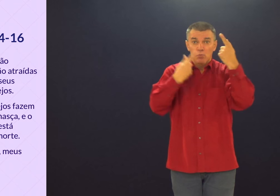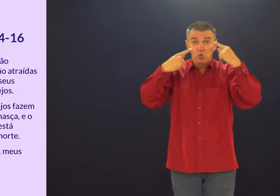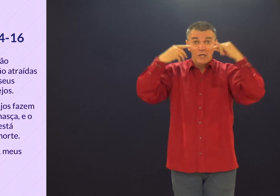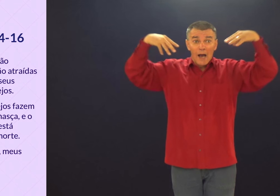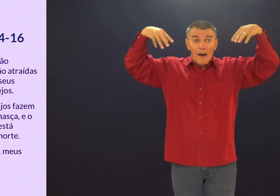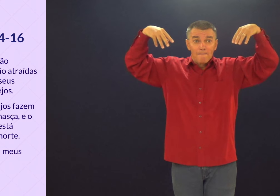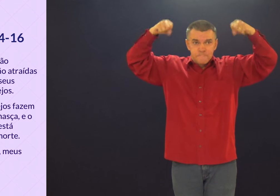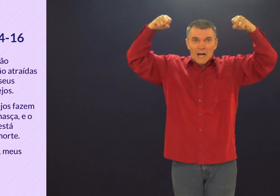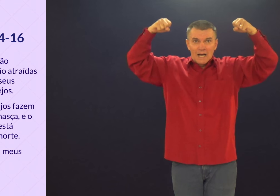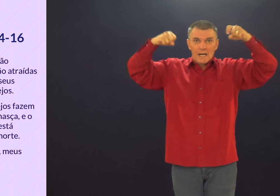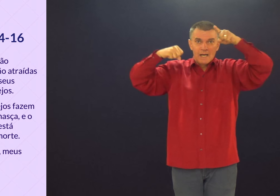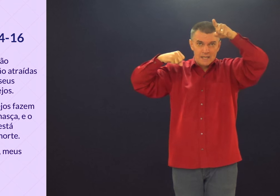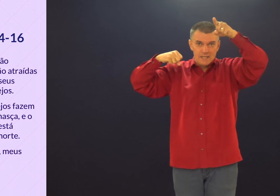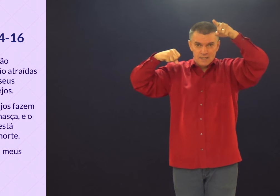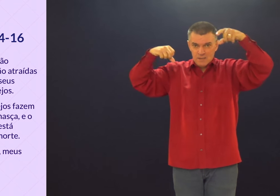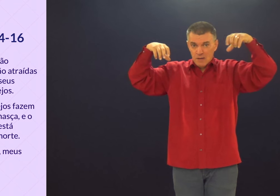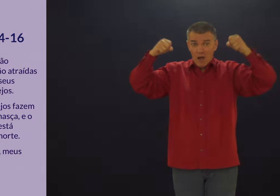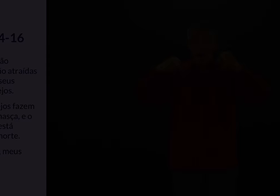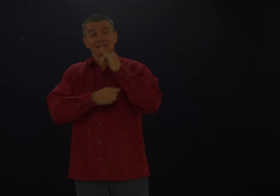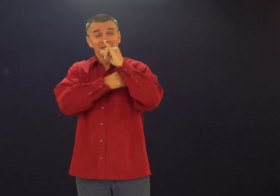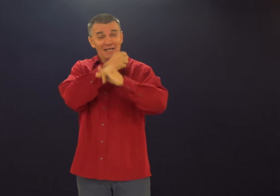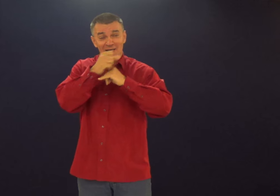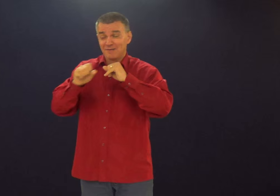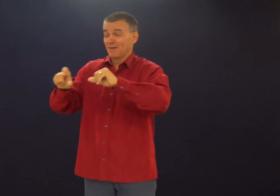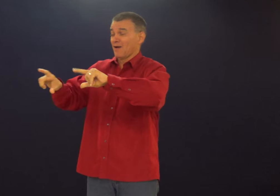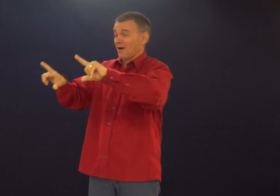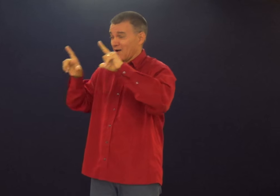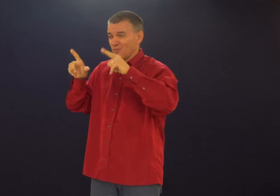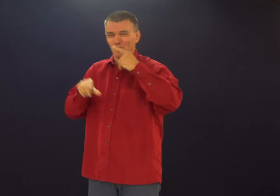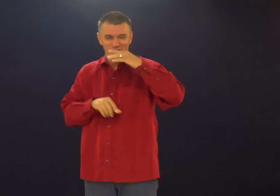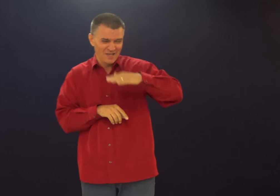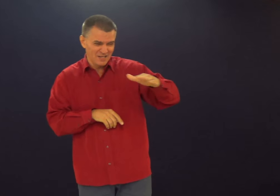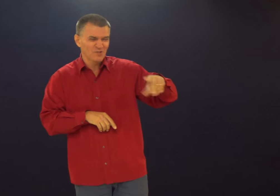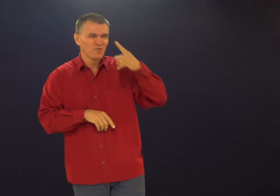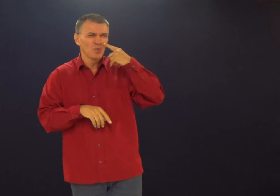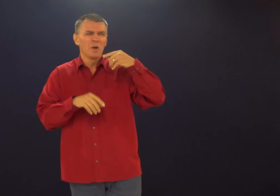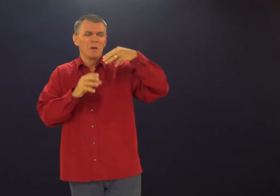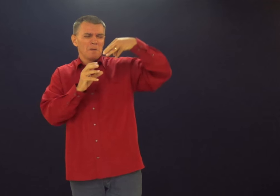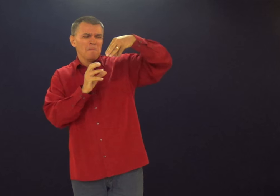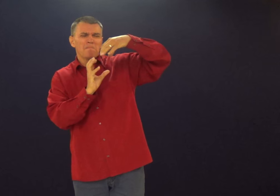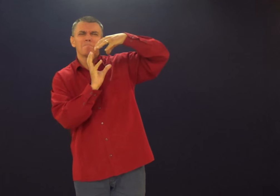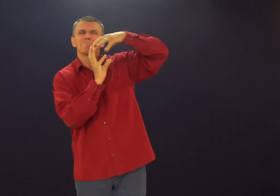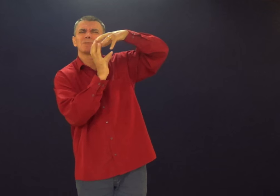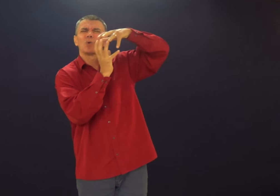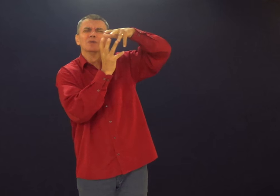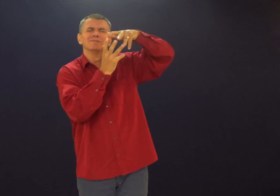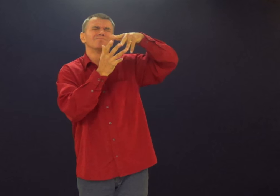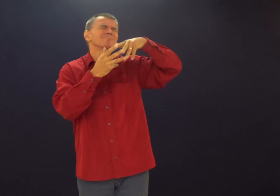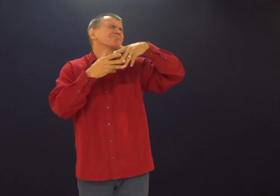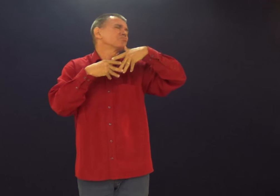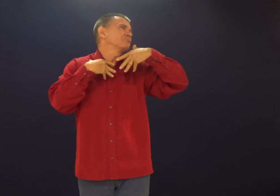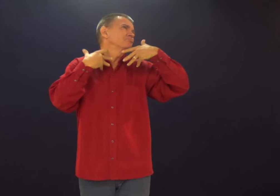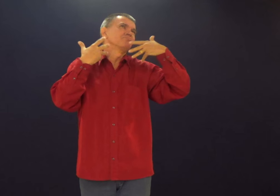Que você preste atenção. Tá? A internet, ela é muito atrativa. Vocês viram as crianças ali?